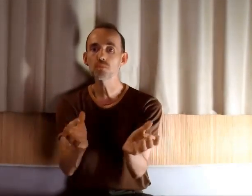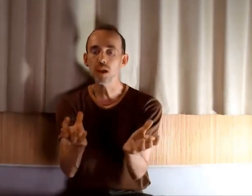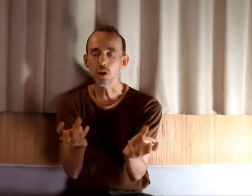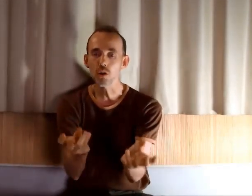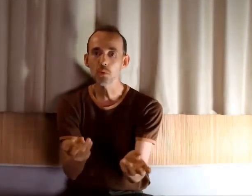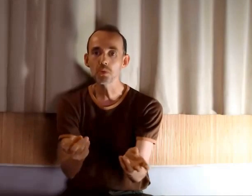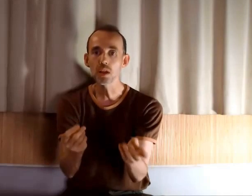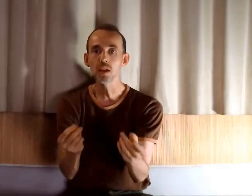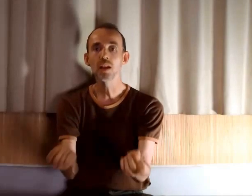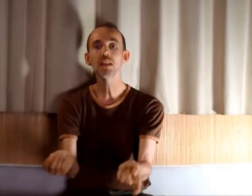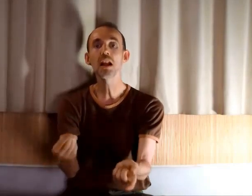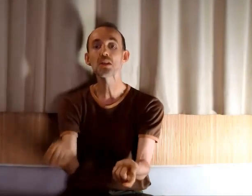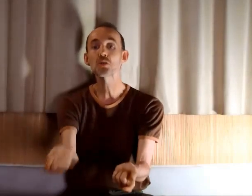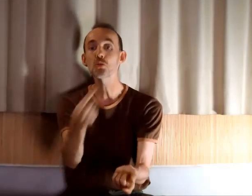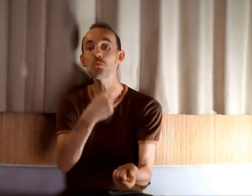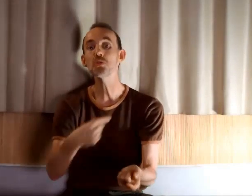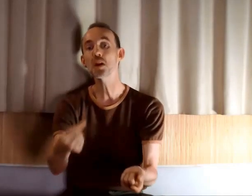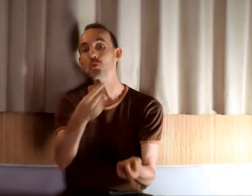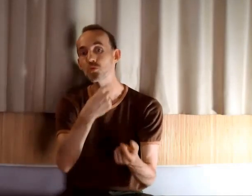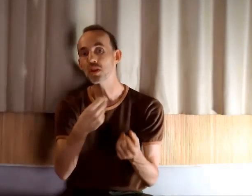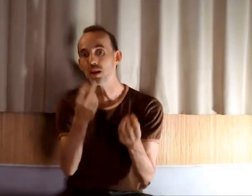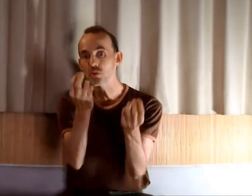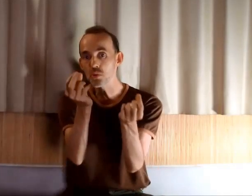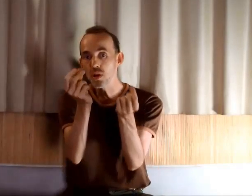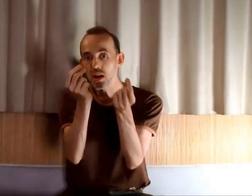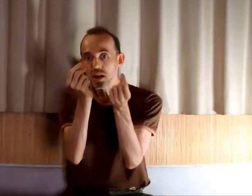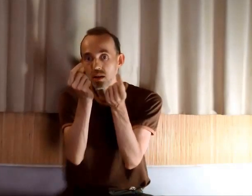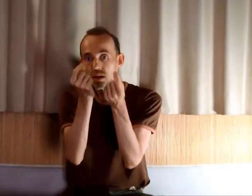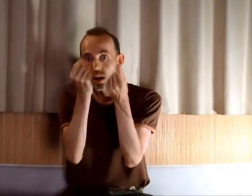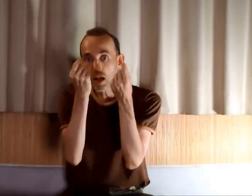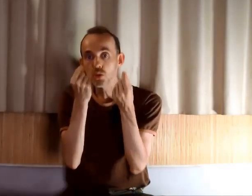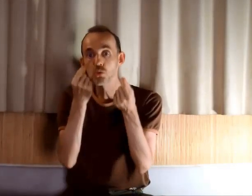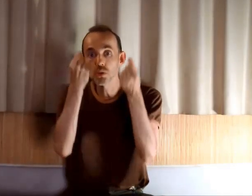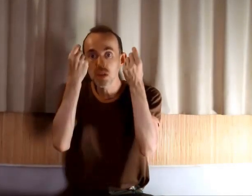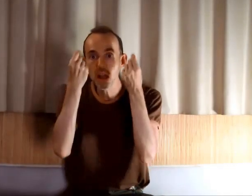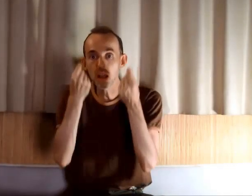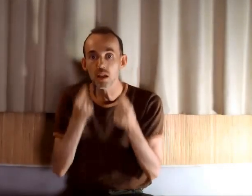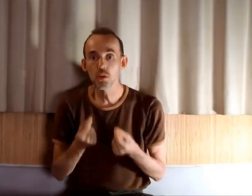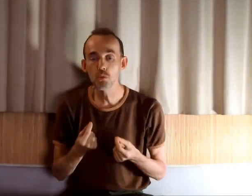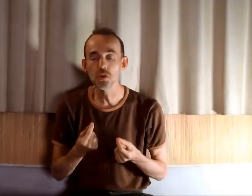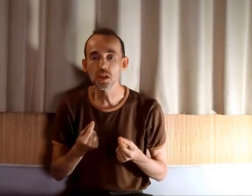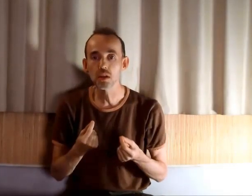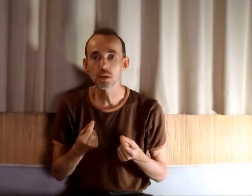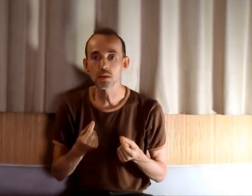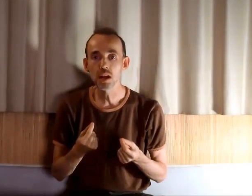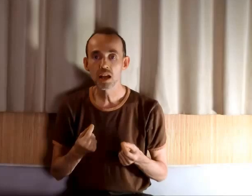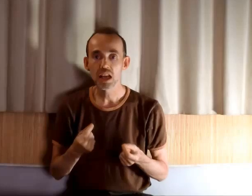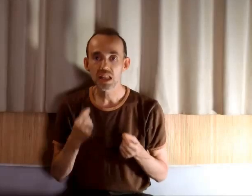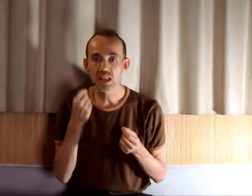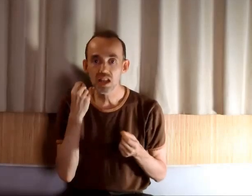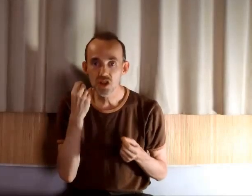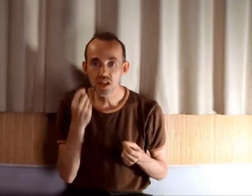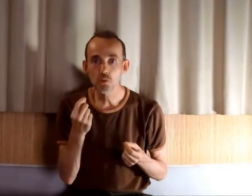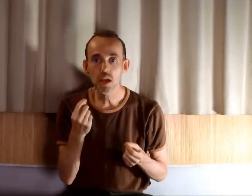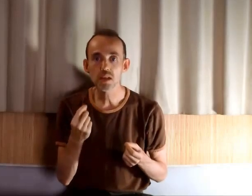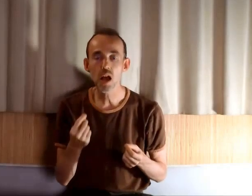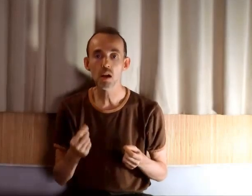je pourrais remonter tel un saumon qui remonte jusqu'à la source. La source, elle est unique. Et dès que j'ai découvert ça,